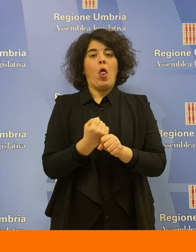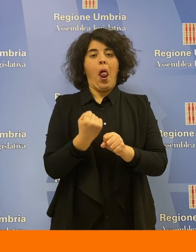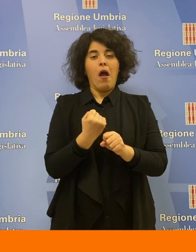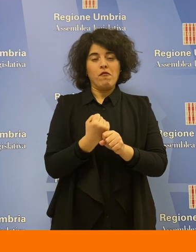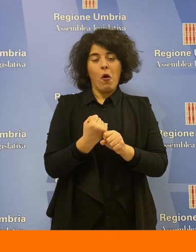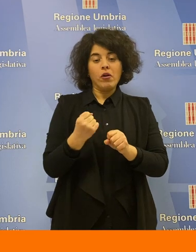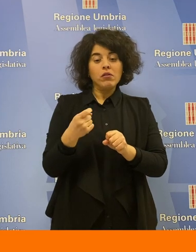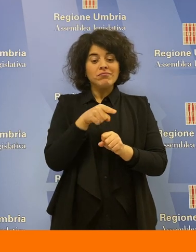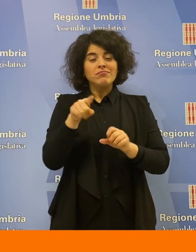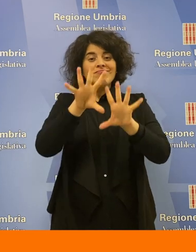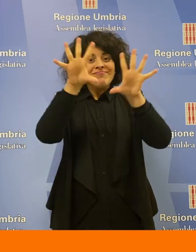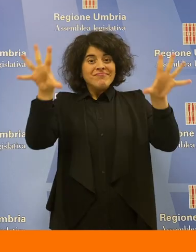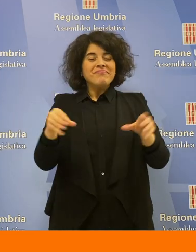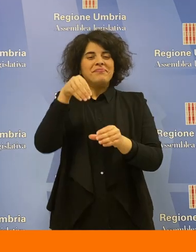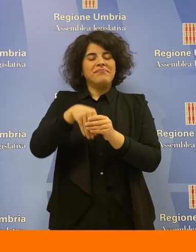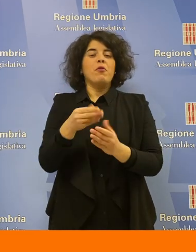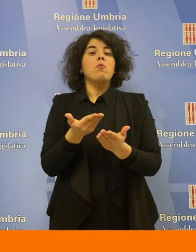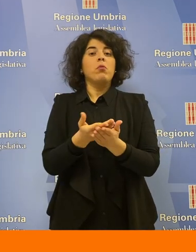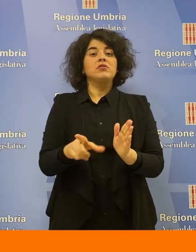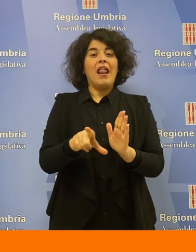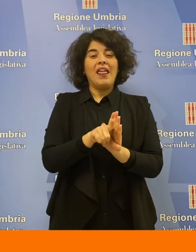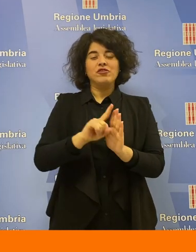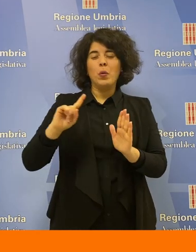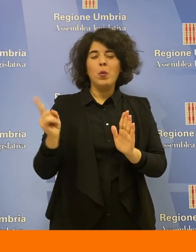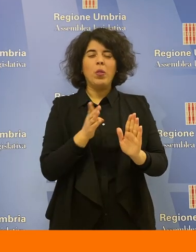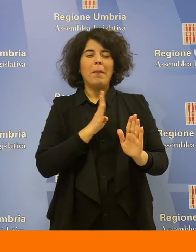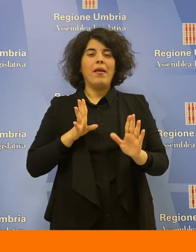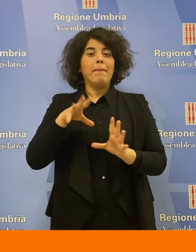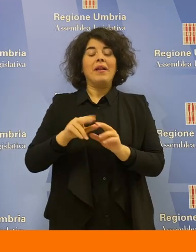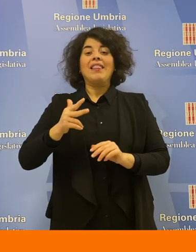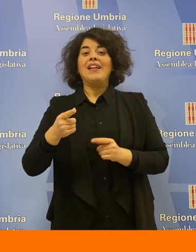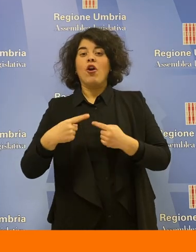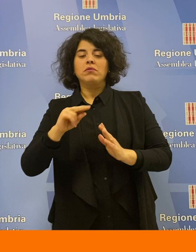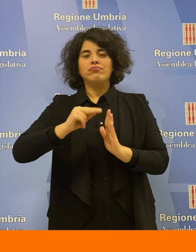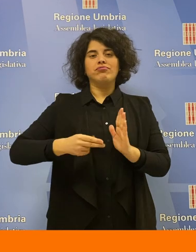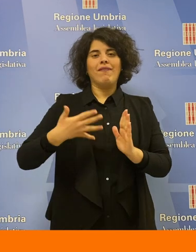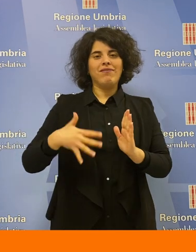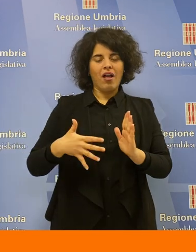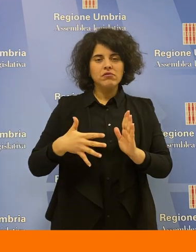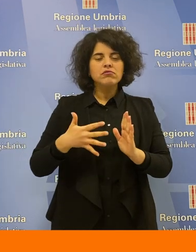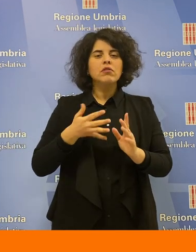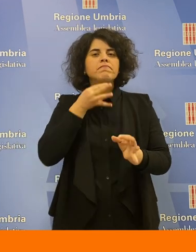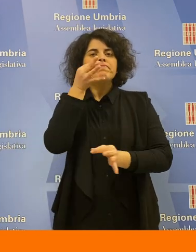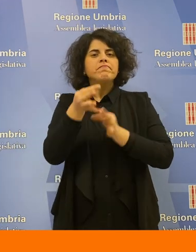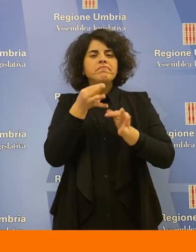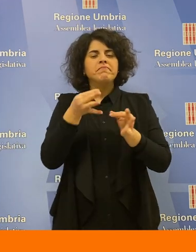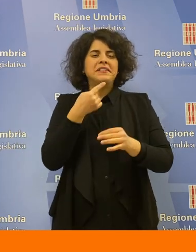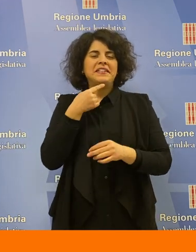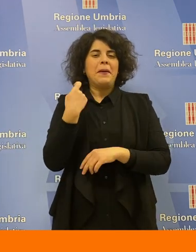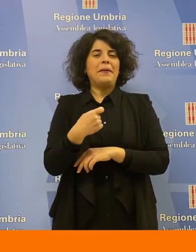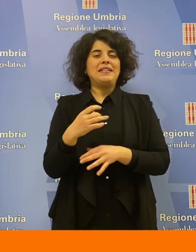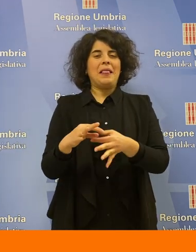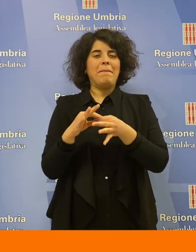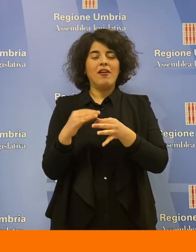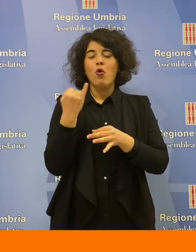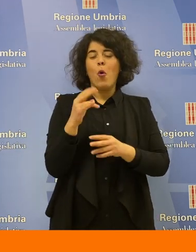finalità della proposta di legge firmata da tutti i componenti della terza commissione, illustrata dalla Presidente Pace nel corso dell'ultima seduta